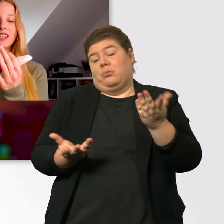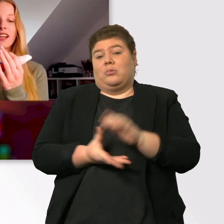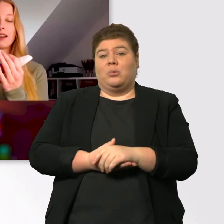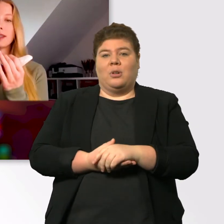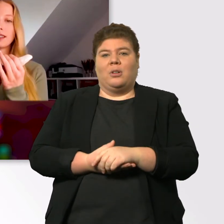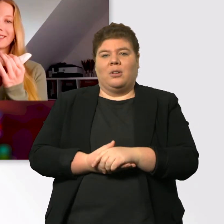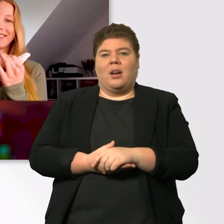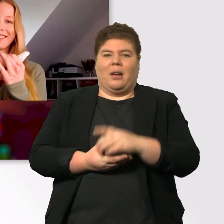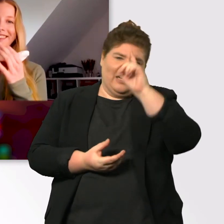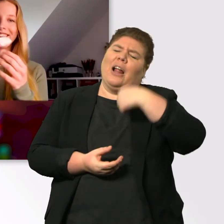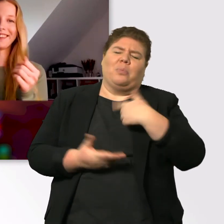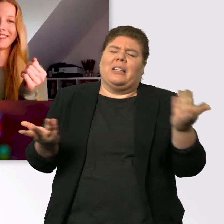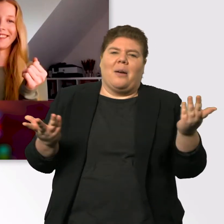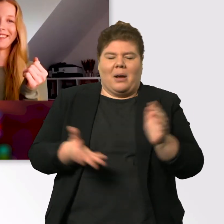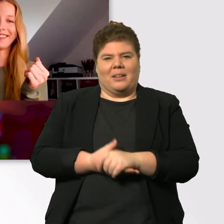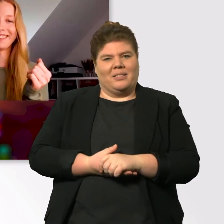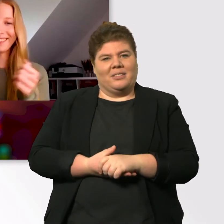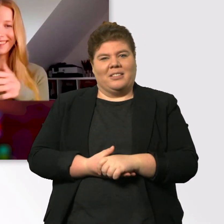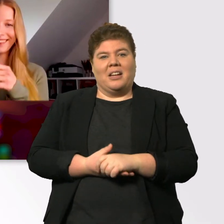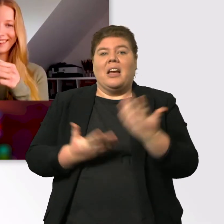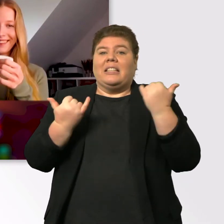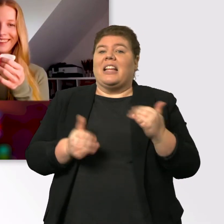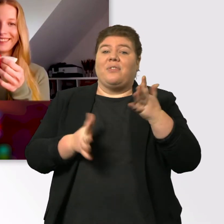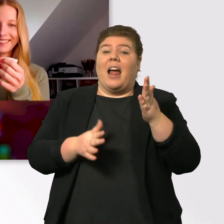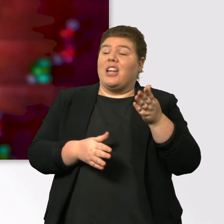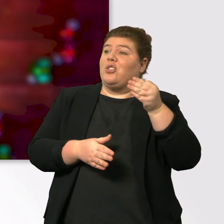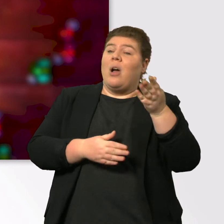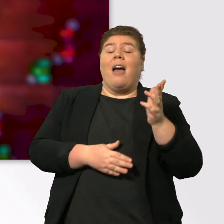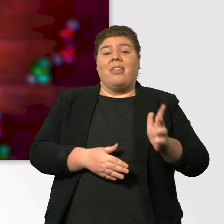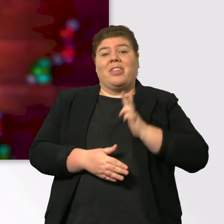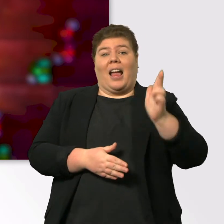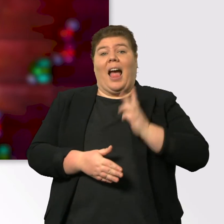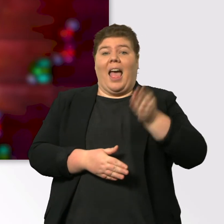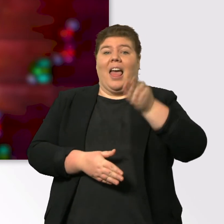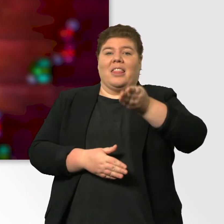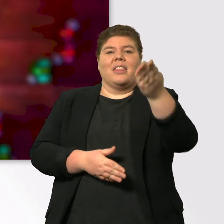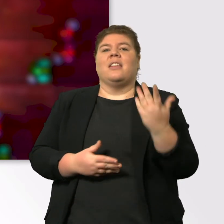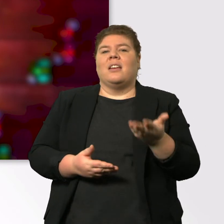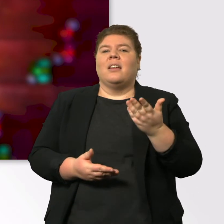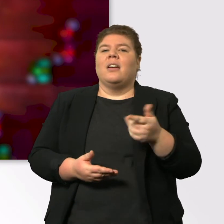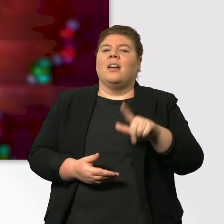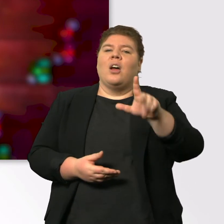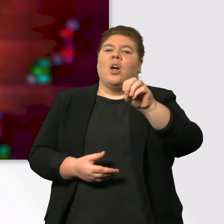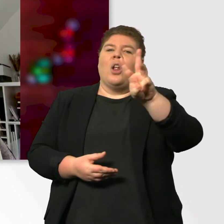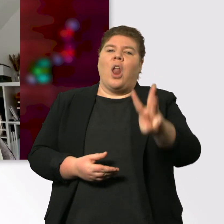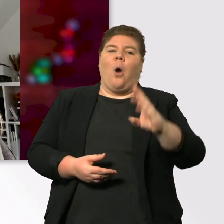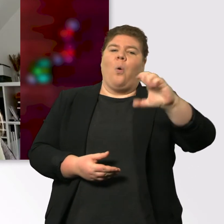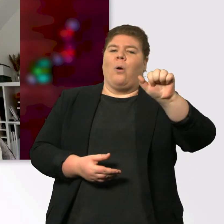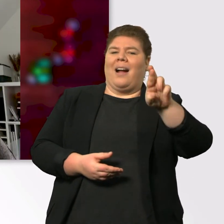eher weniger. vielleicht setzt du einen Trend damit. So Low Carb für Fortgeschrittene oder so. Ziemlich cool.